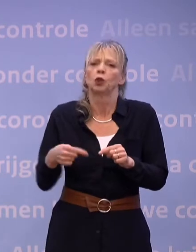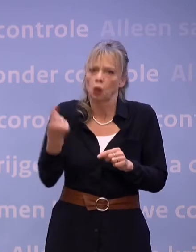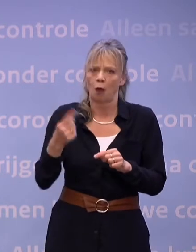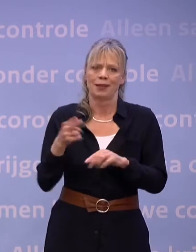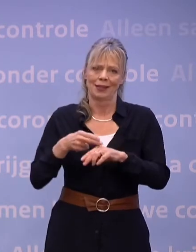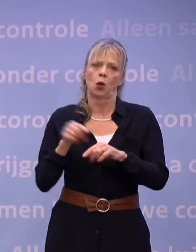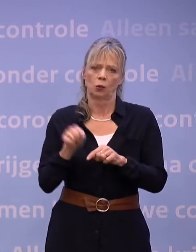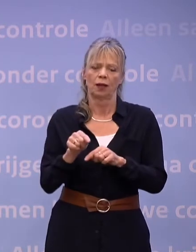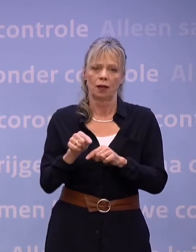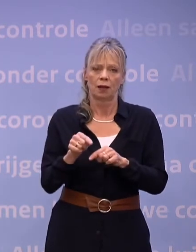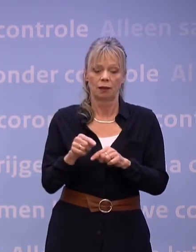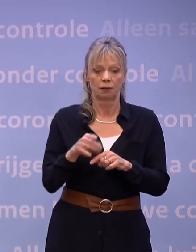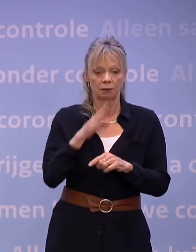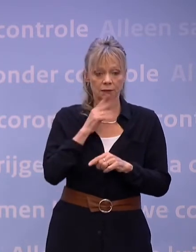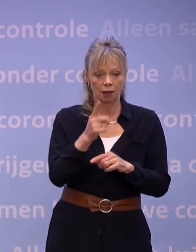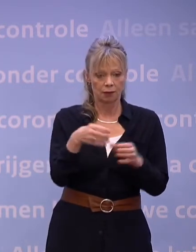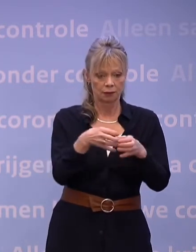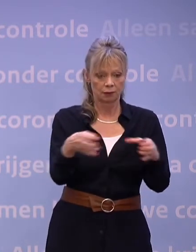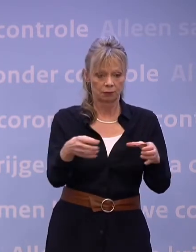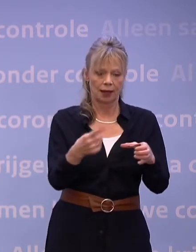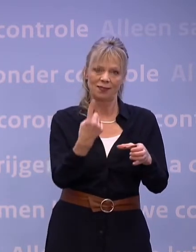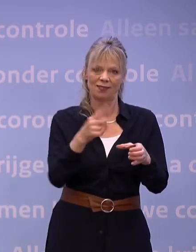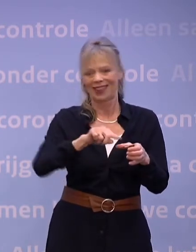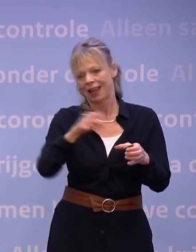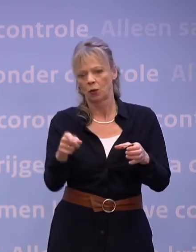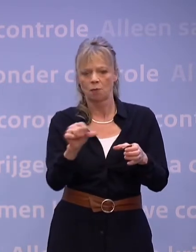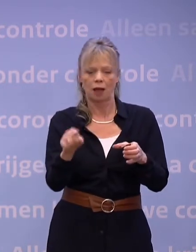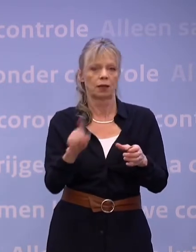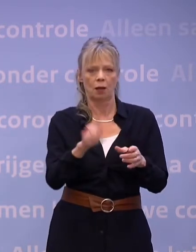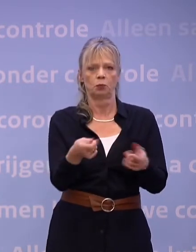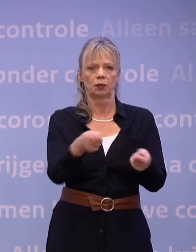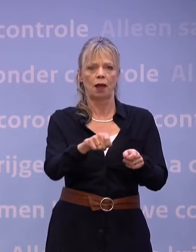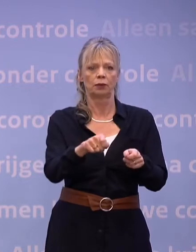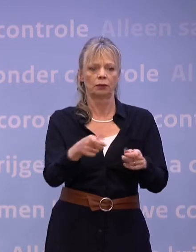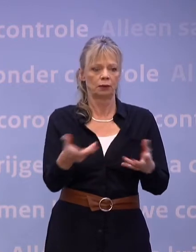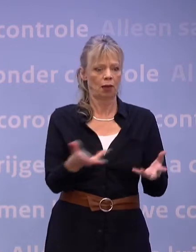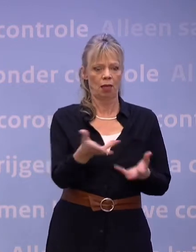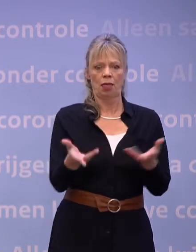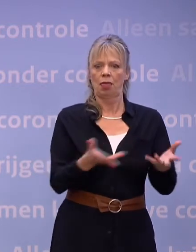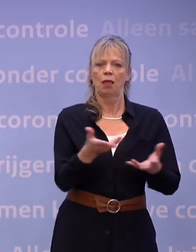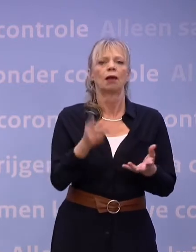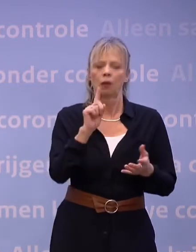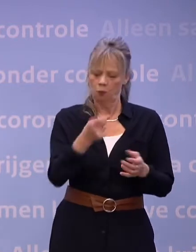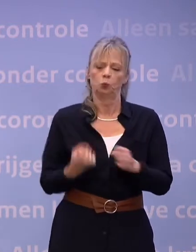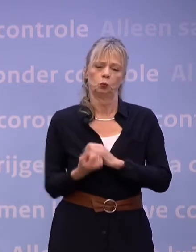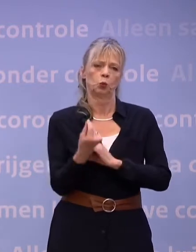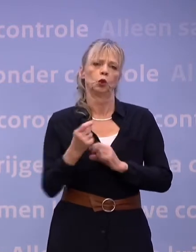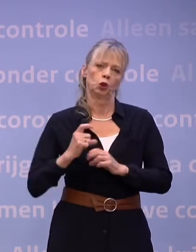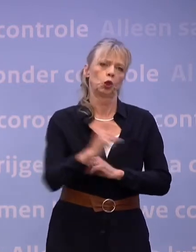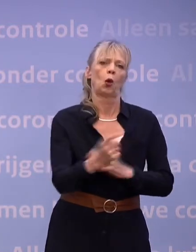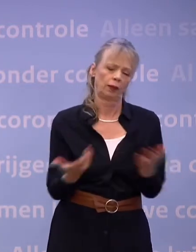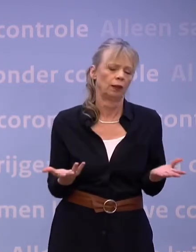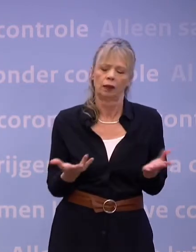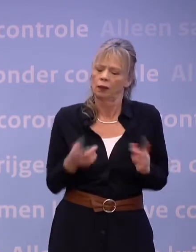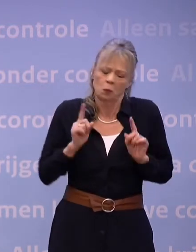bedrijf van de ene op de andere dag wordt gesloten, moet je gewoon op steun kunnen rekenen. Dat was en